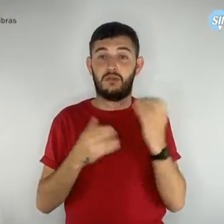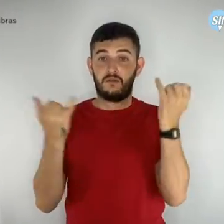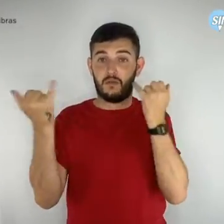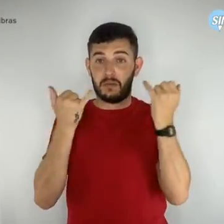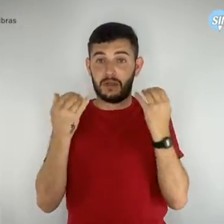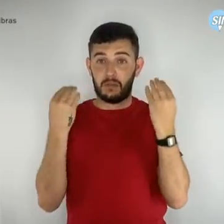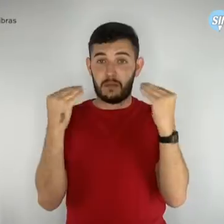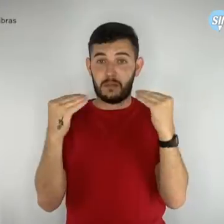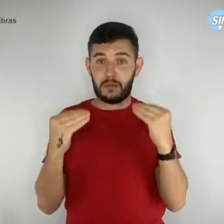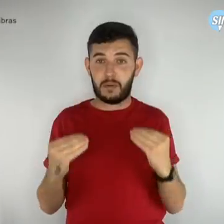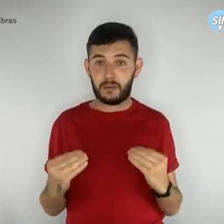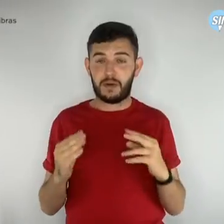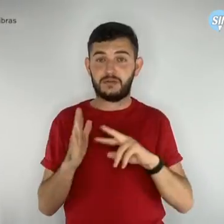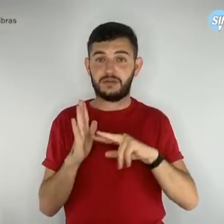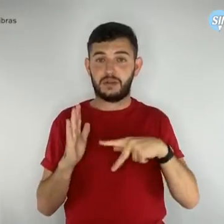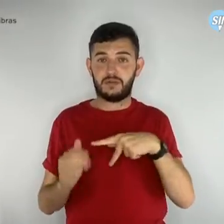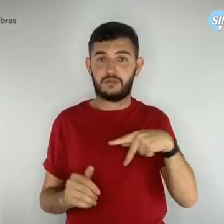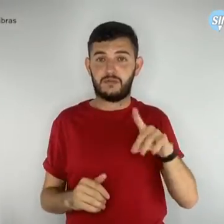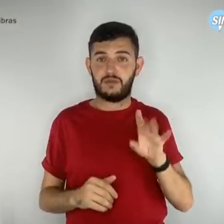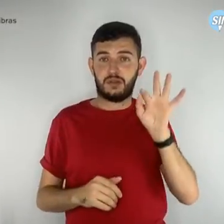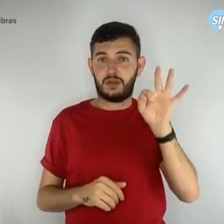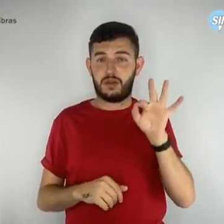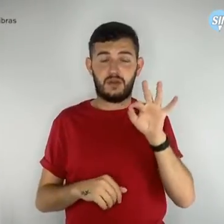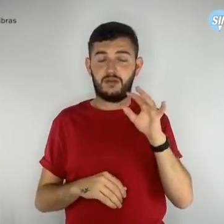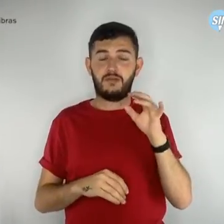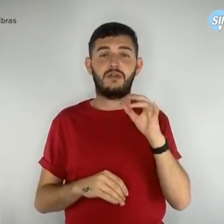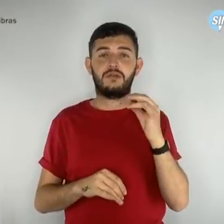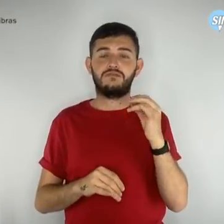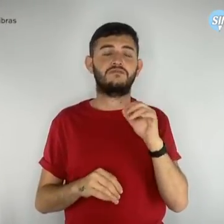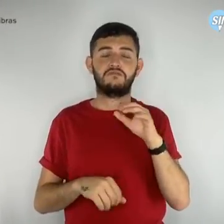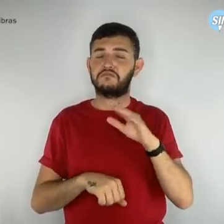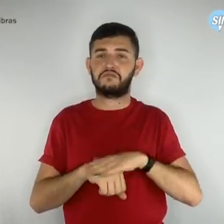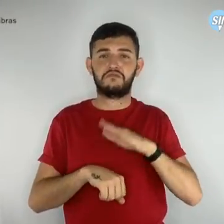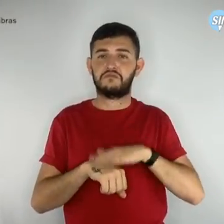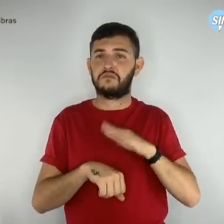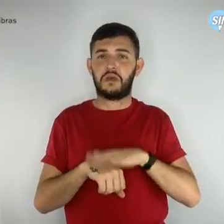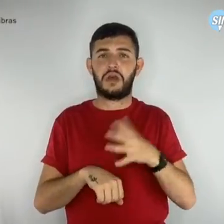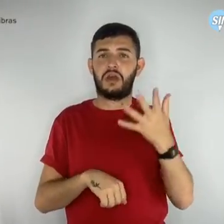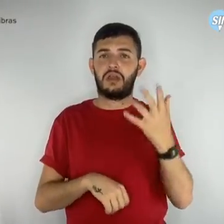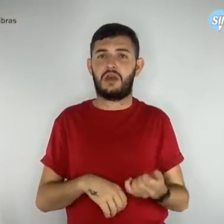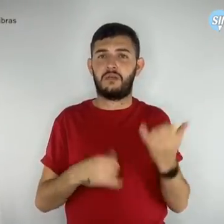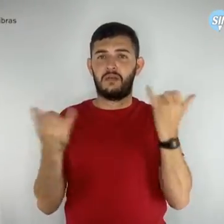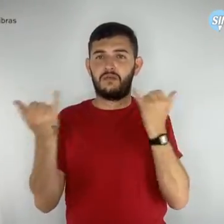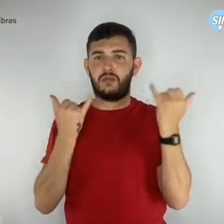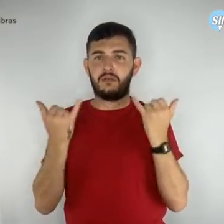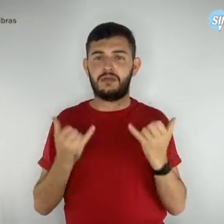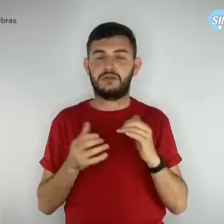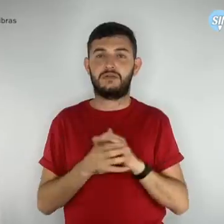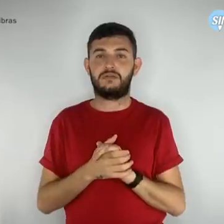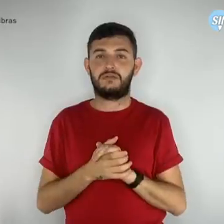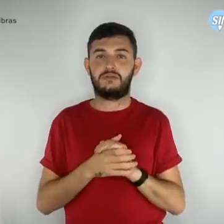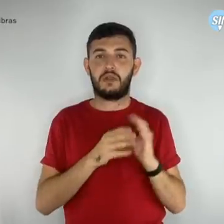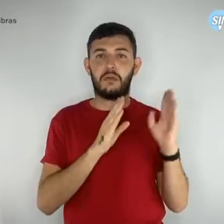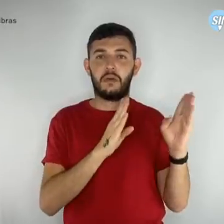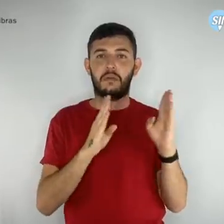automaticamente receberá as informações do formulário. Quinto, por fim, clique em